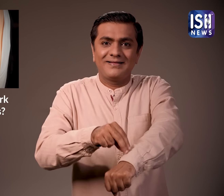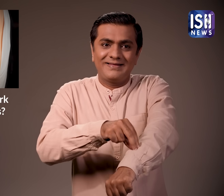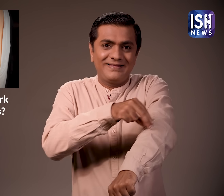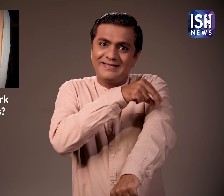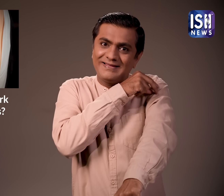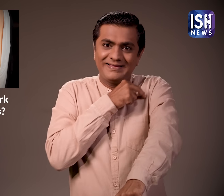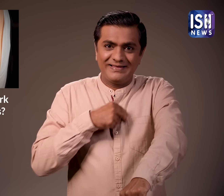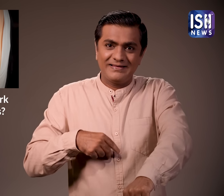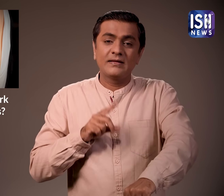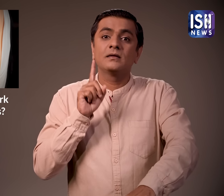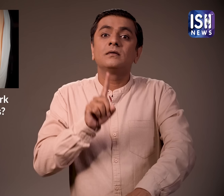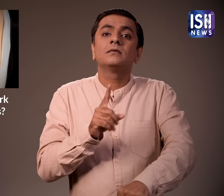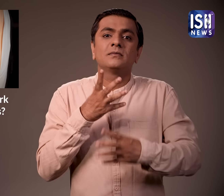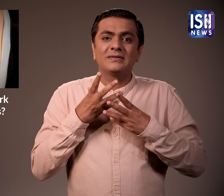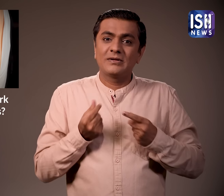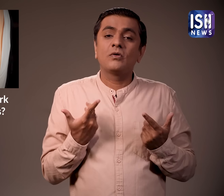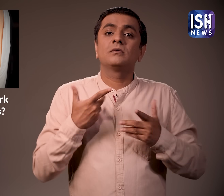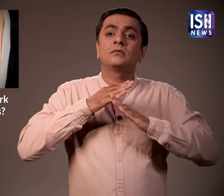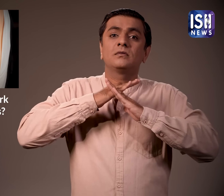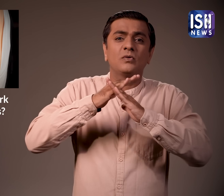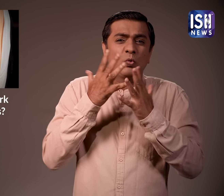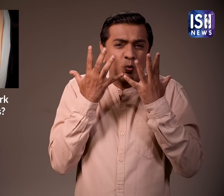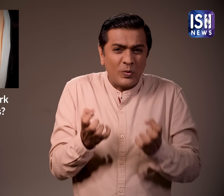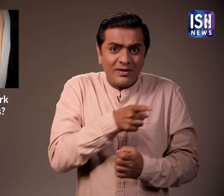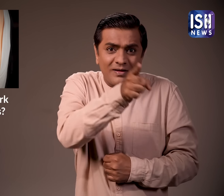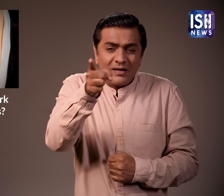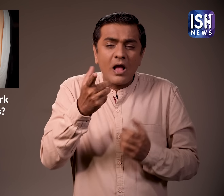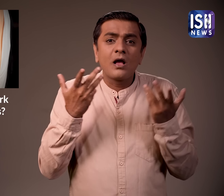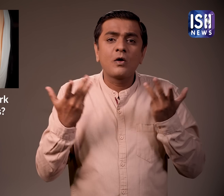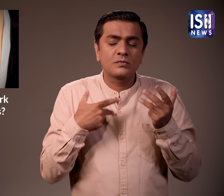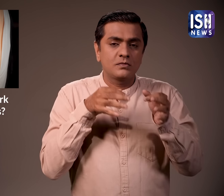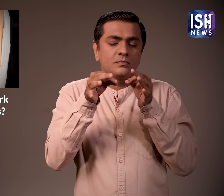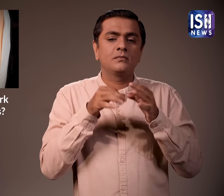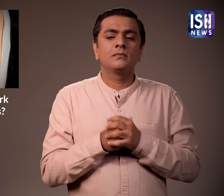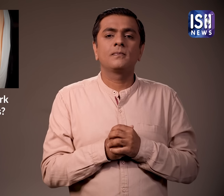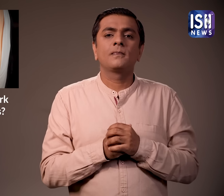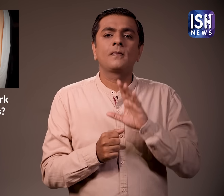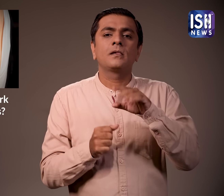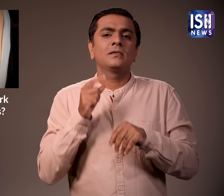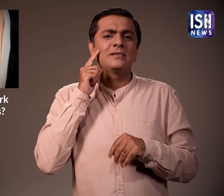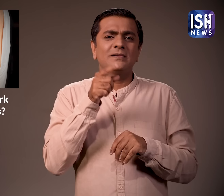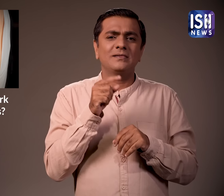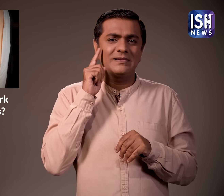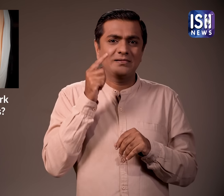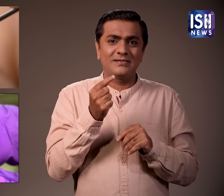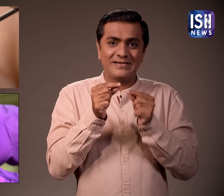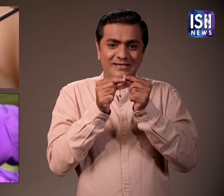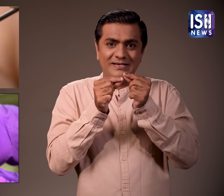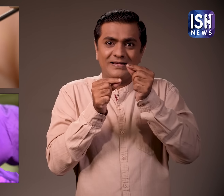यहां बताया गया है कि चेचक का टीका कैसे काम करता है बहुत मोटी सुई का उप्योग